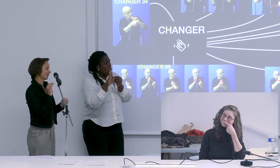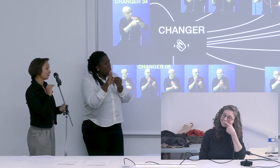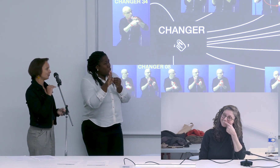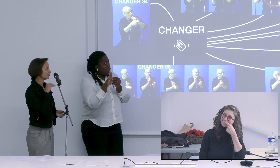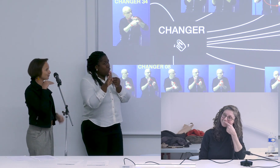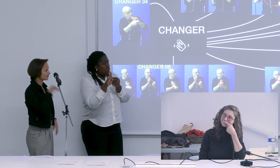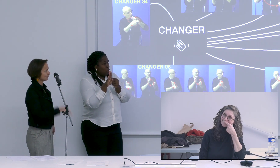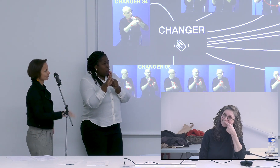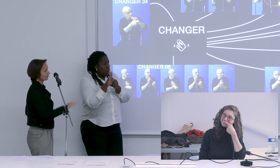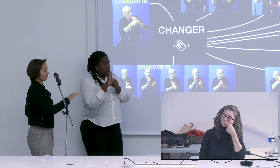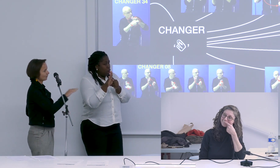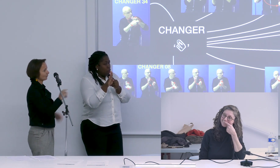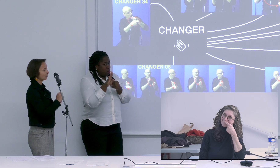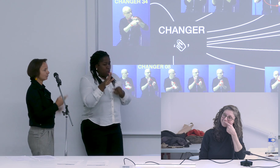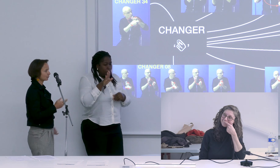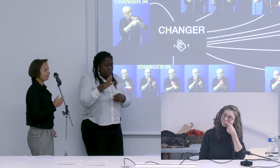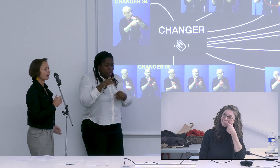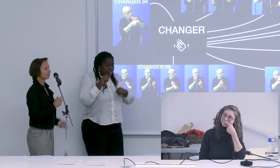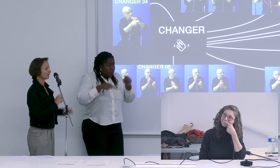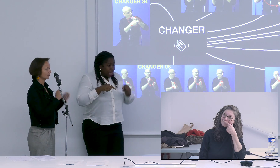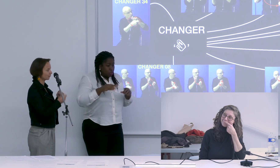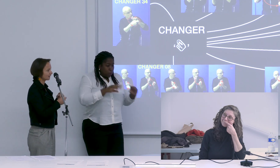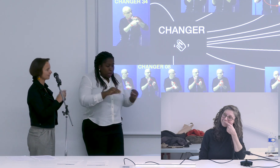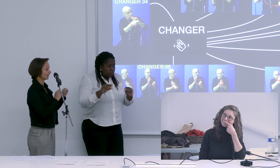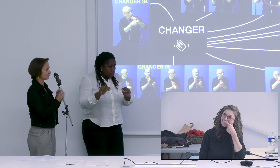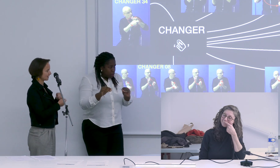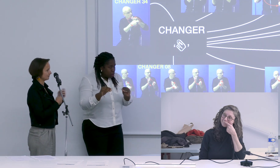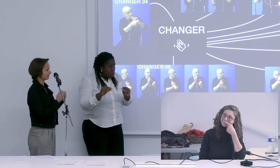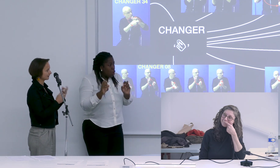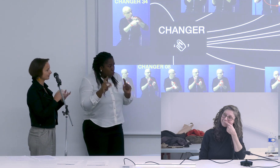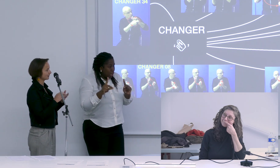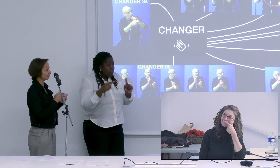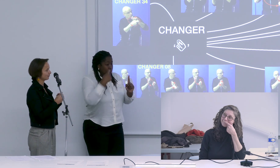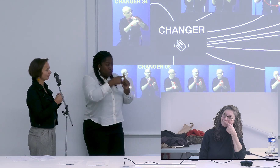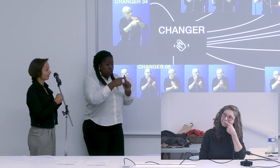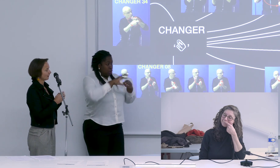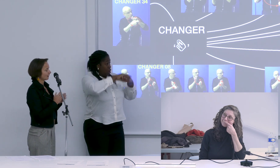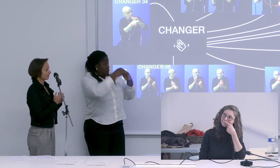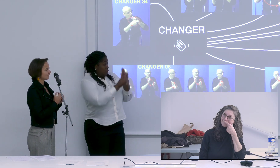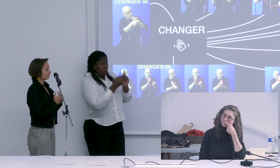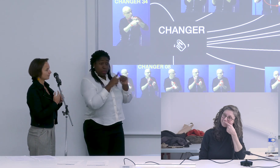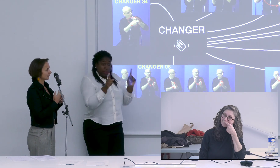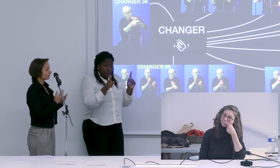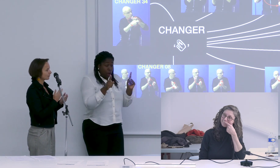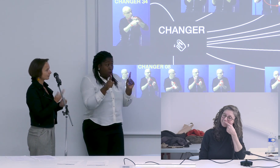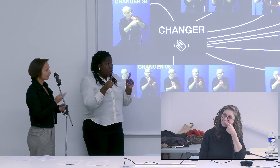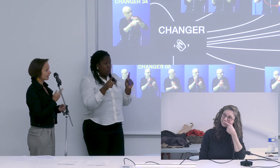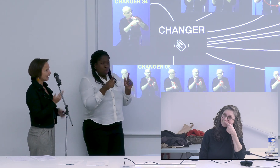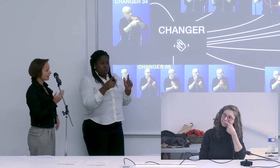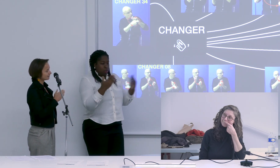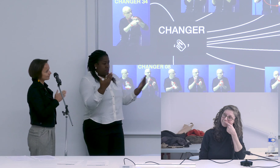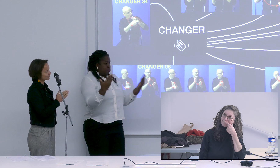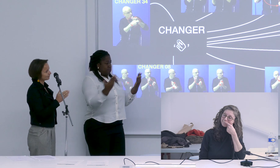de locus on n'a plus l'autre main on n'a plus le contact on n'a plus la symétrie on n'a plus et donc